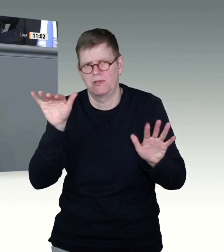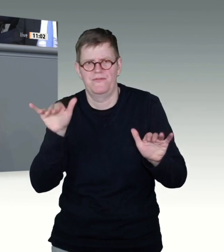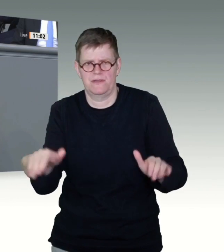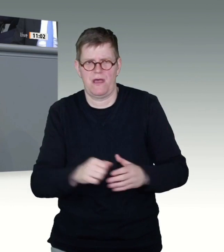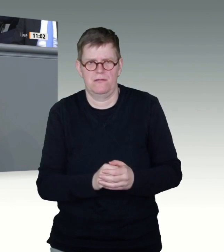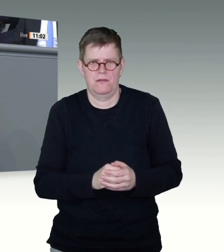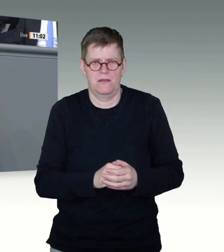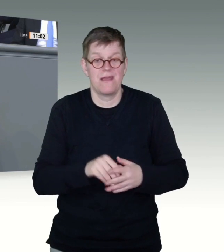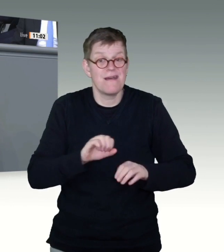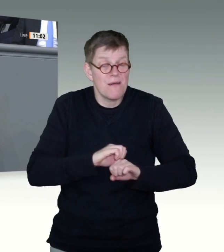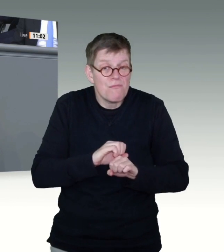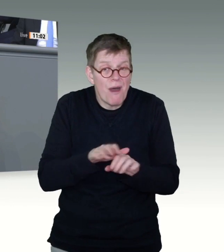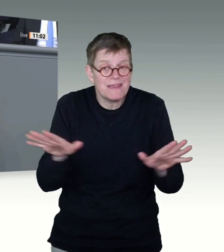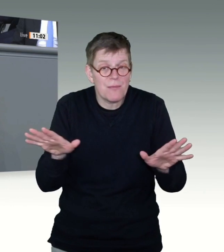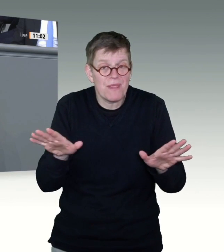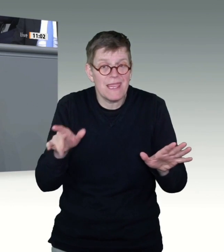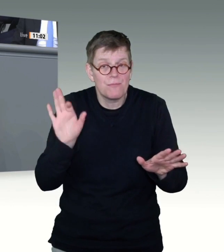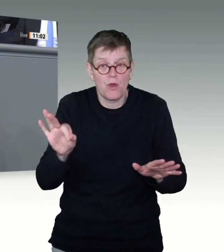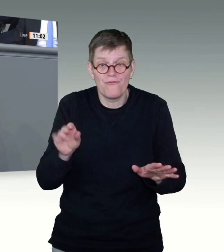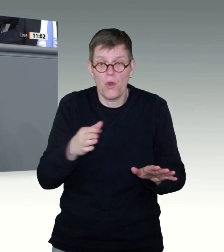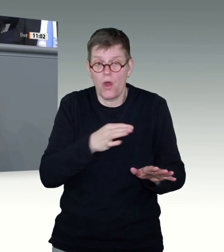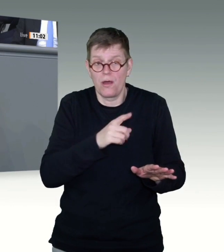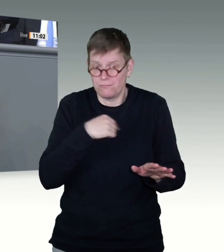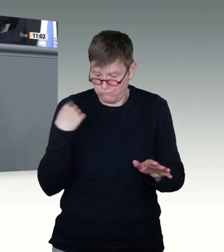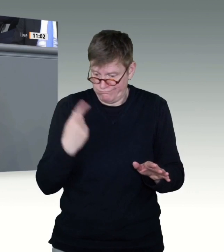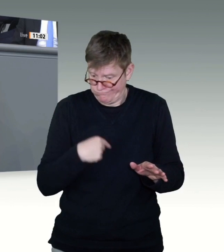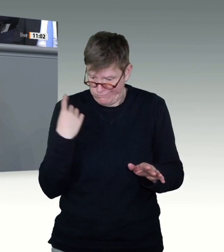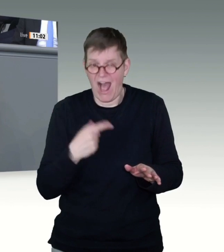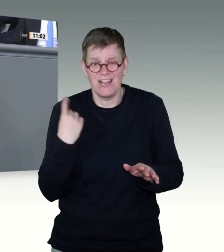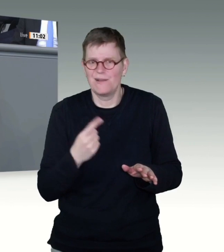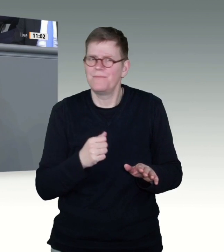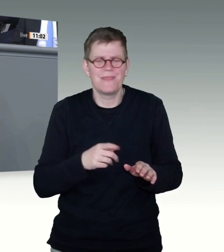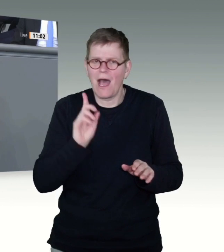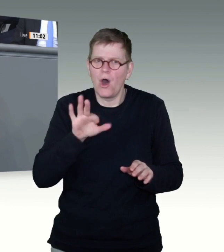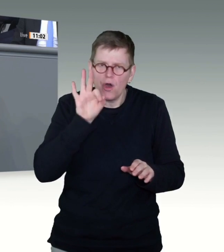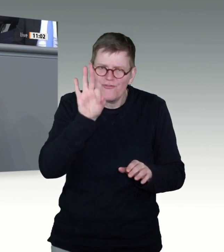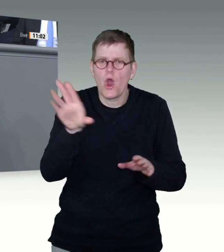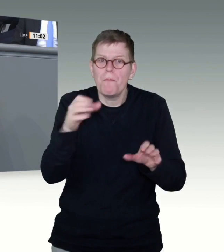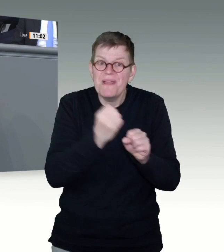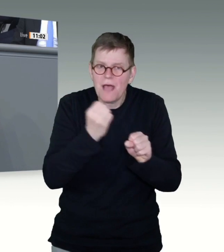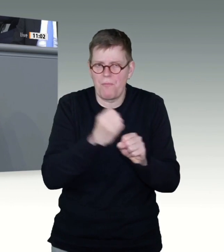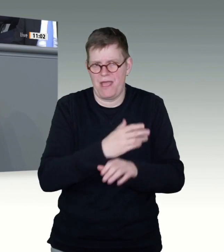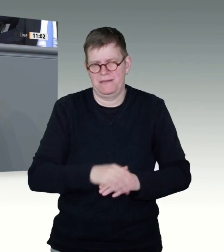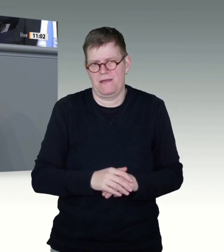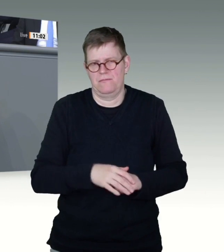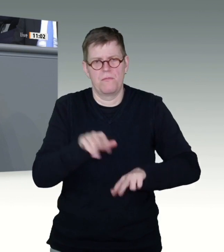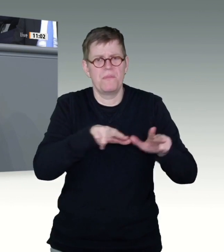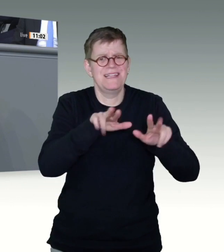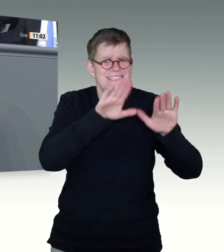Mitarbeiterinnen und Mitarbeiter in den Ministerien, im Bund, in den Ländern, in den Gesundheitsämtern, in den Kassenärztlichen Vereinigungen.